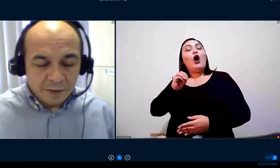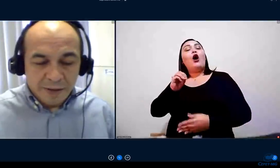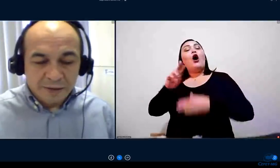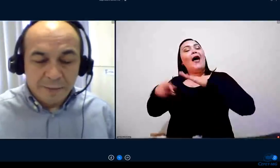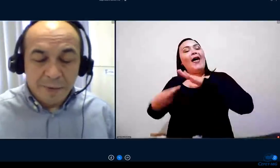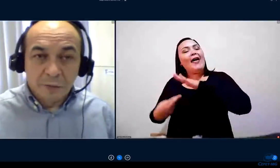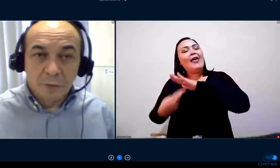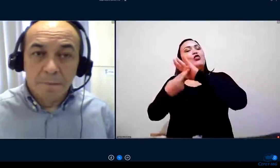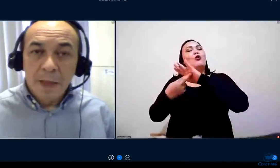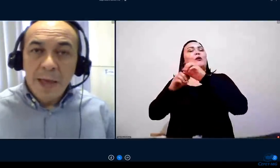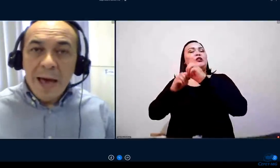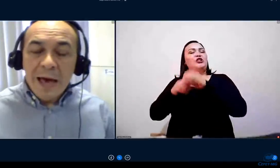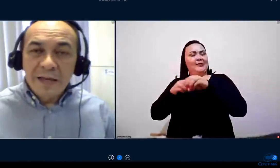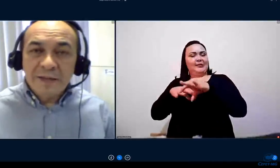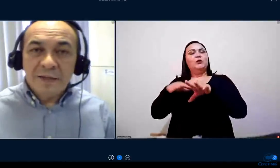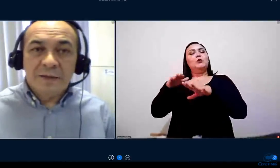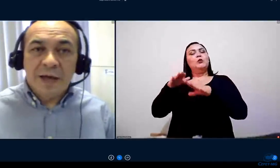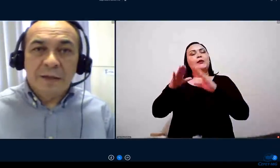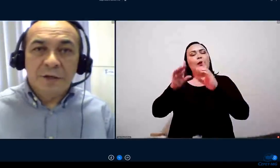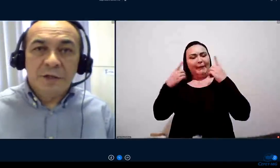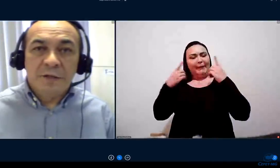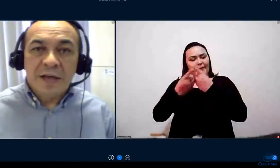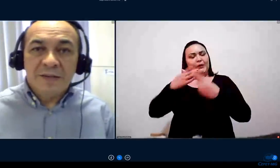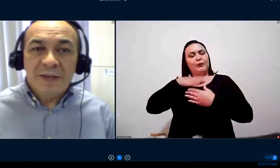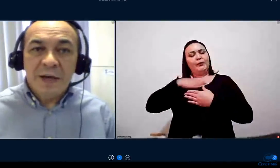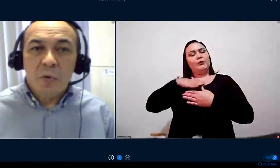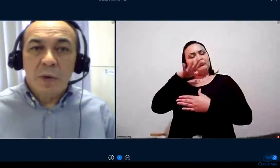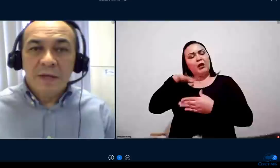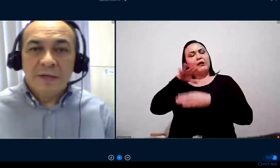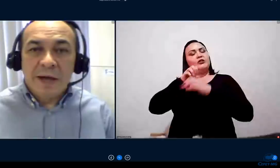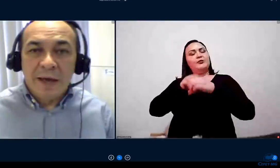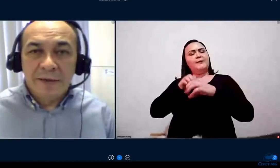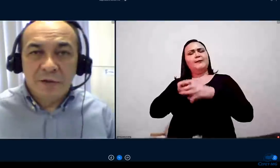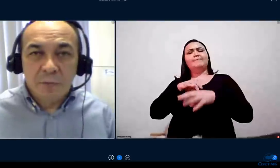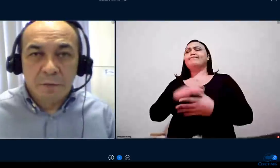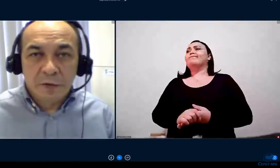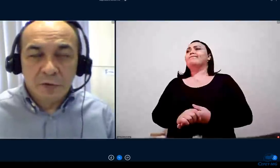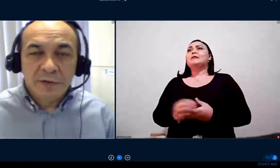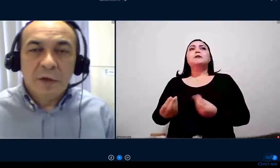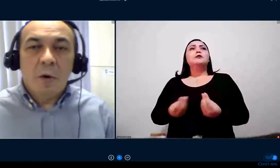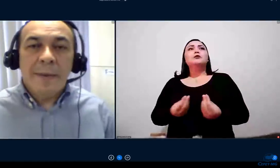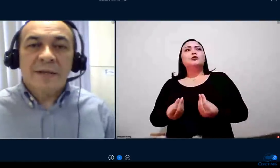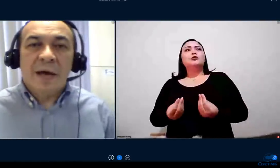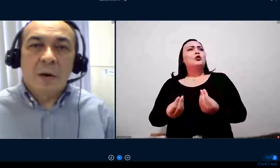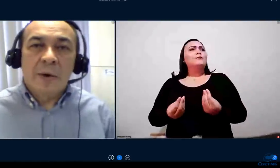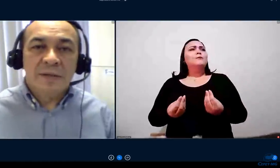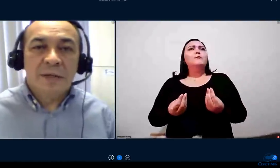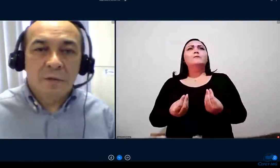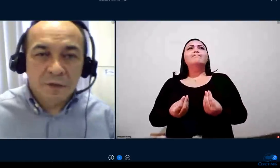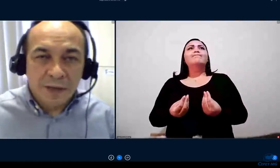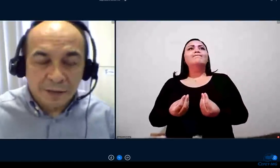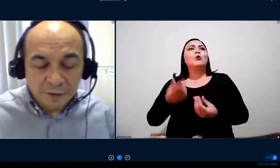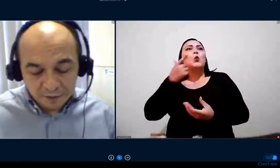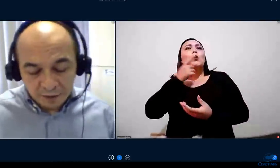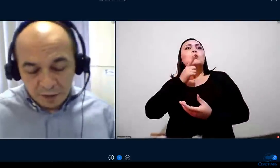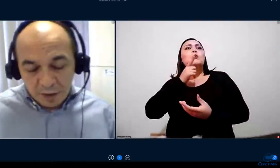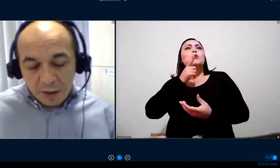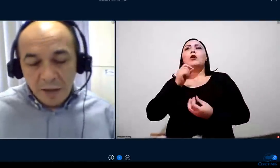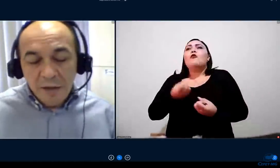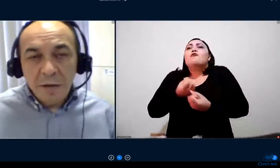o departamento, a necessidade de a gente dar segurança a esses professores que começaram essas atividades.